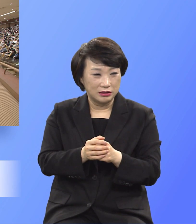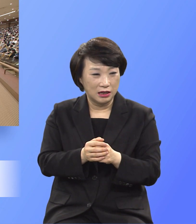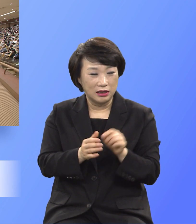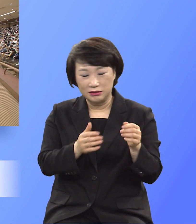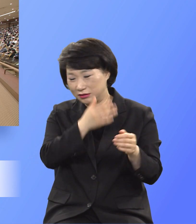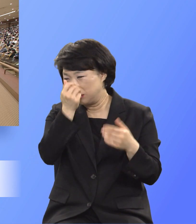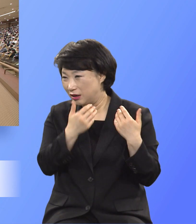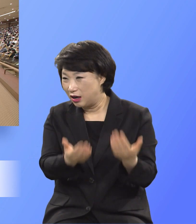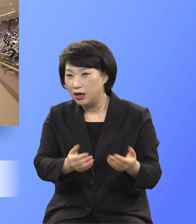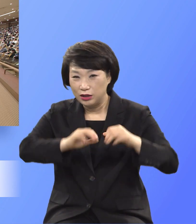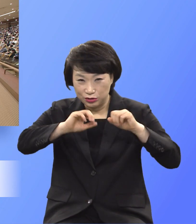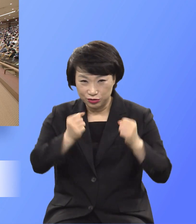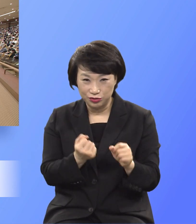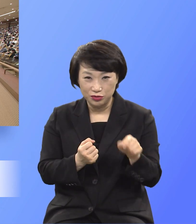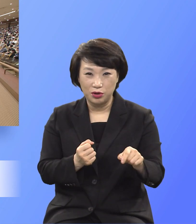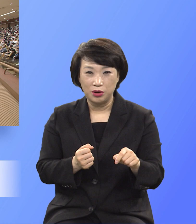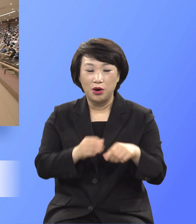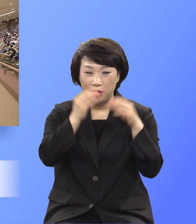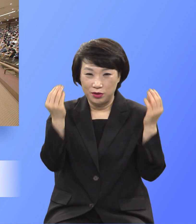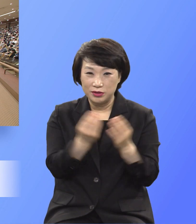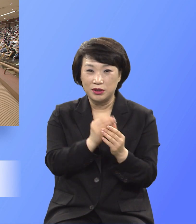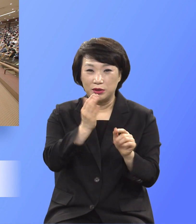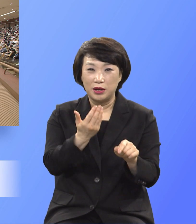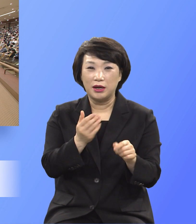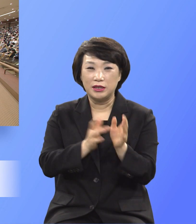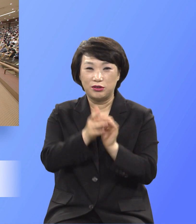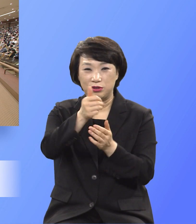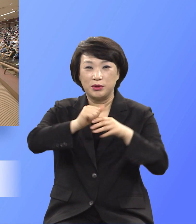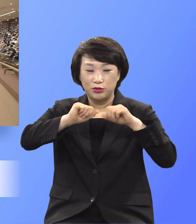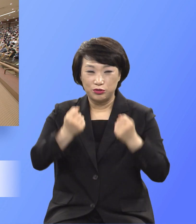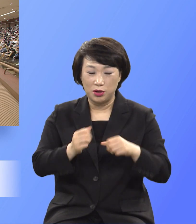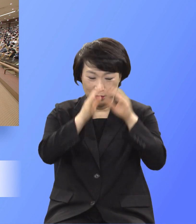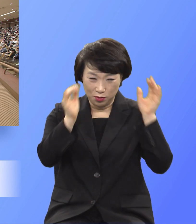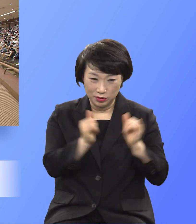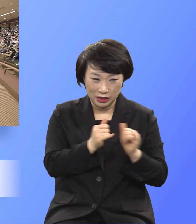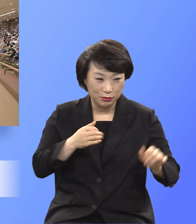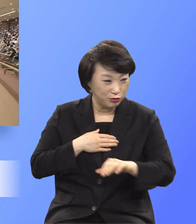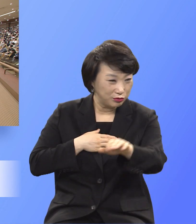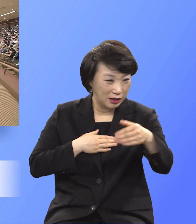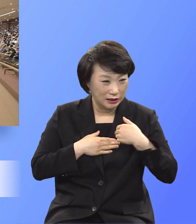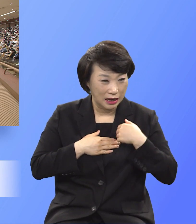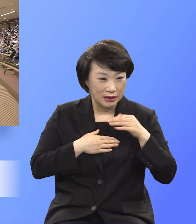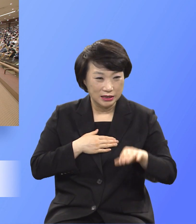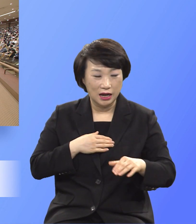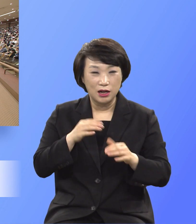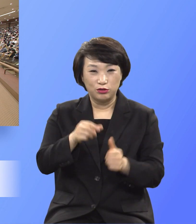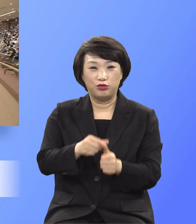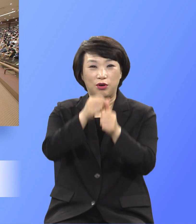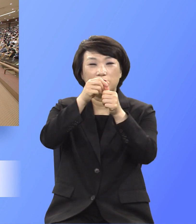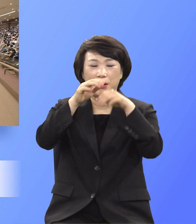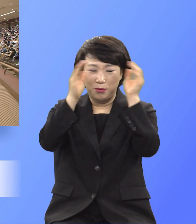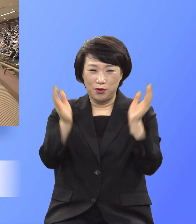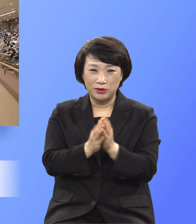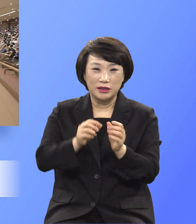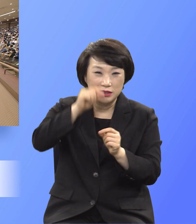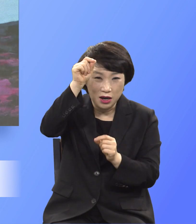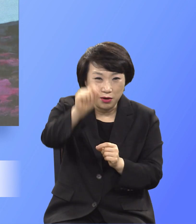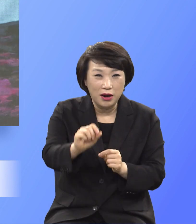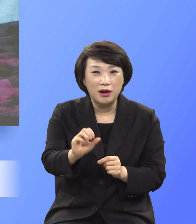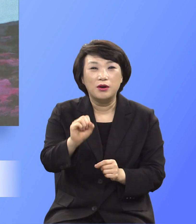온전하게 되었은 즉 자기를 순종하는 모든 자에게 영원한 구원의 근원이 되시고 그가 하나님의